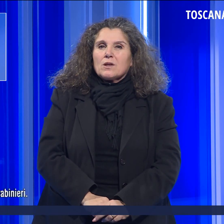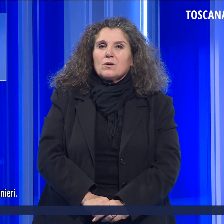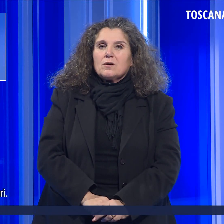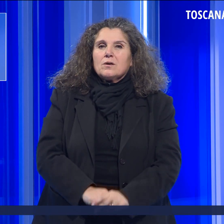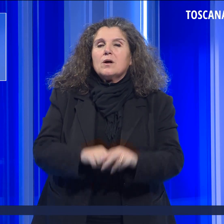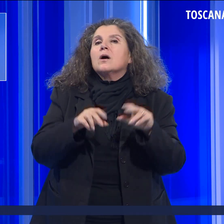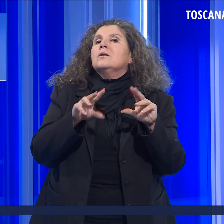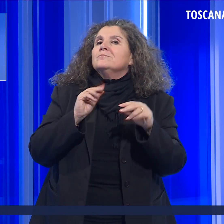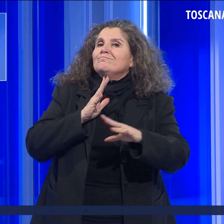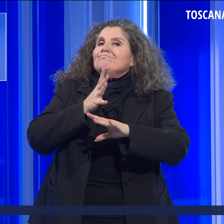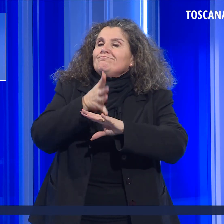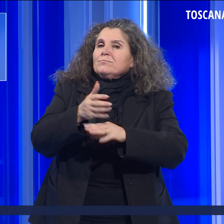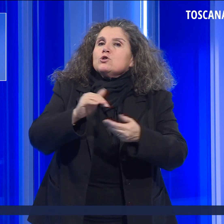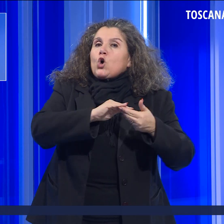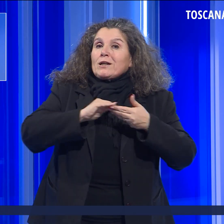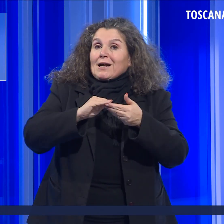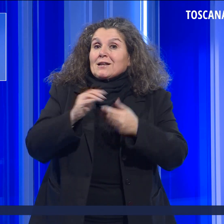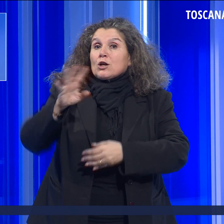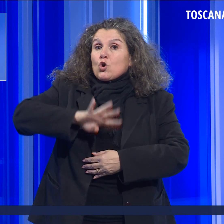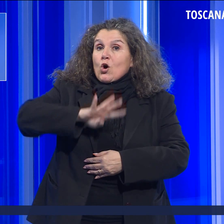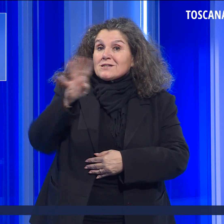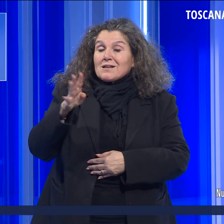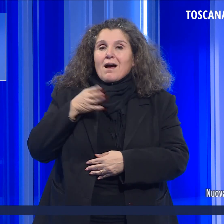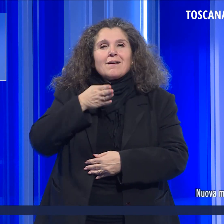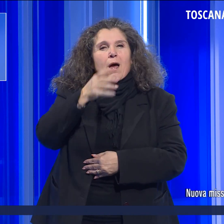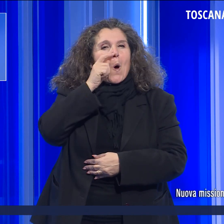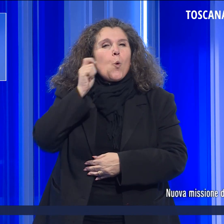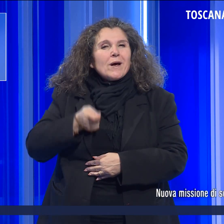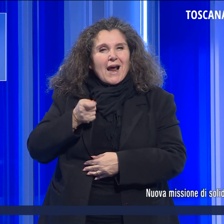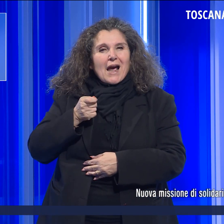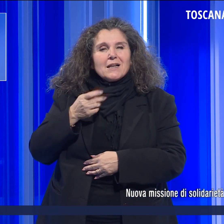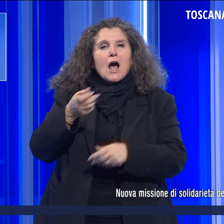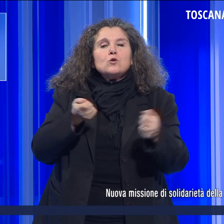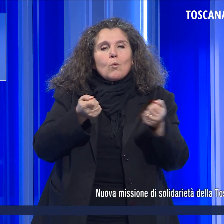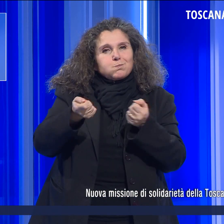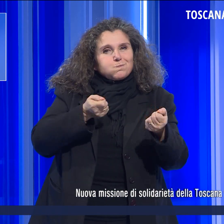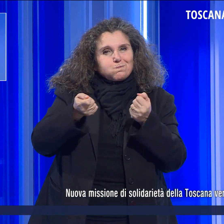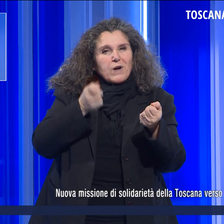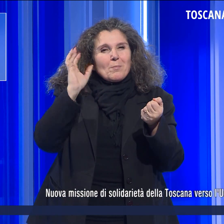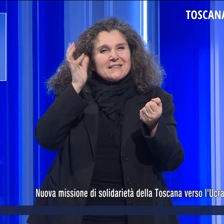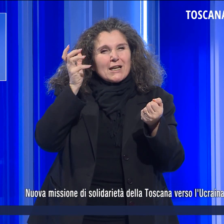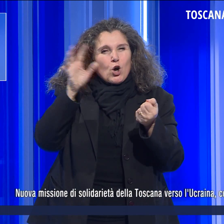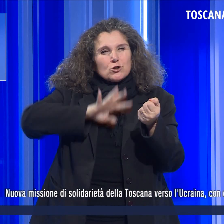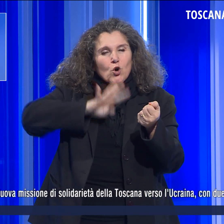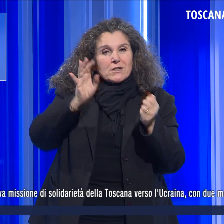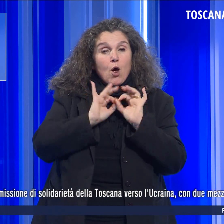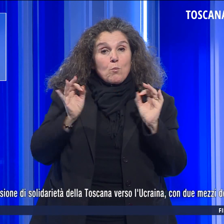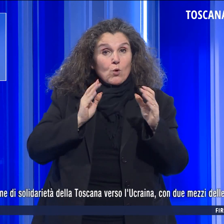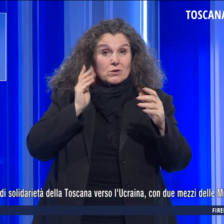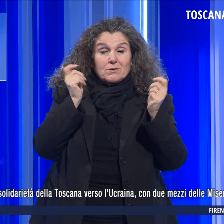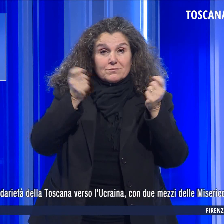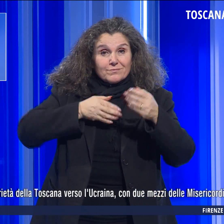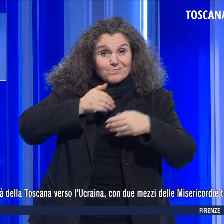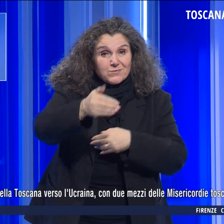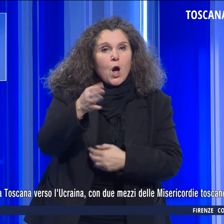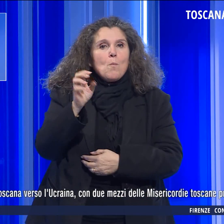Nuova missione di solidarietà della Toscana verso l'Ucraina con due mesi delle mesiricordie toscane, pronti a partire alla volta di